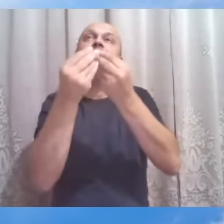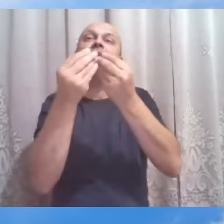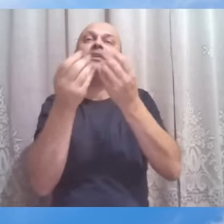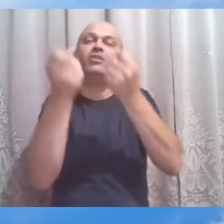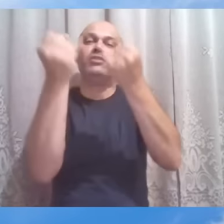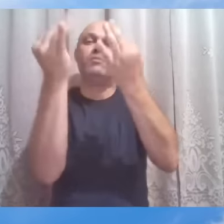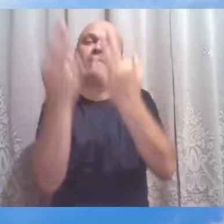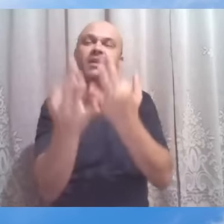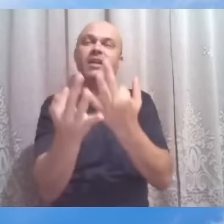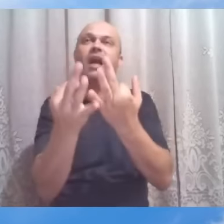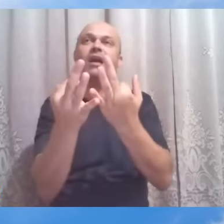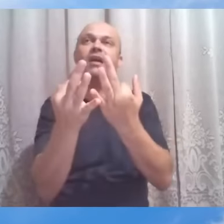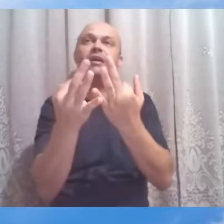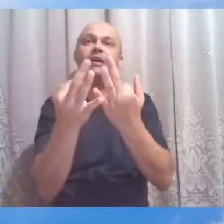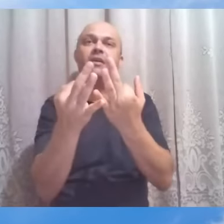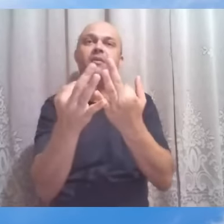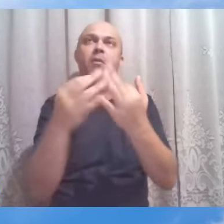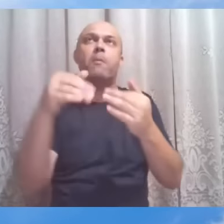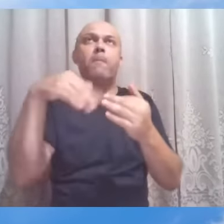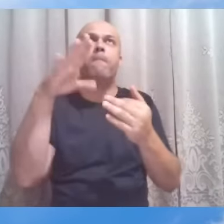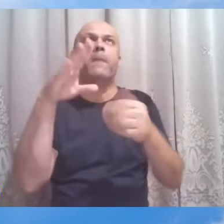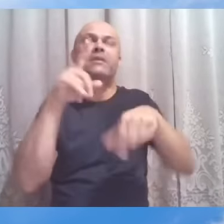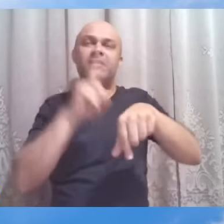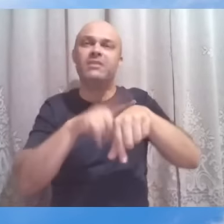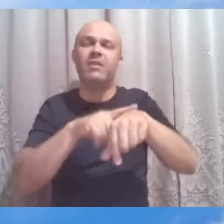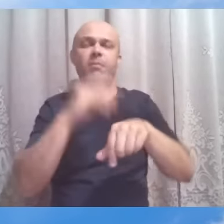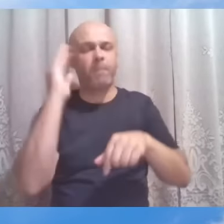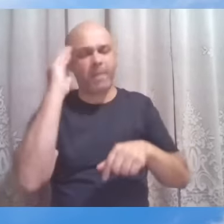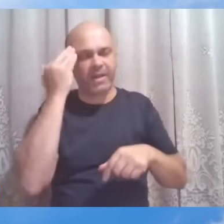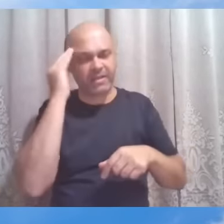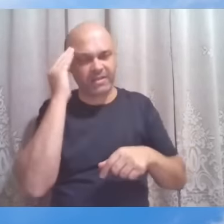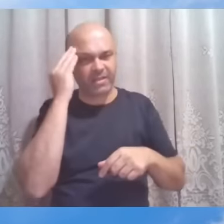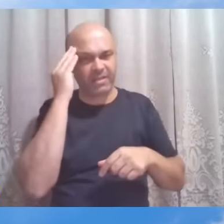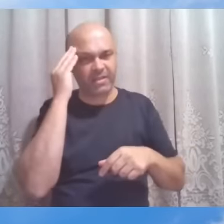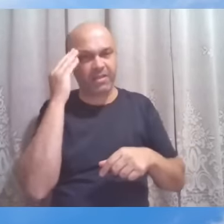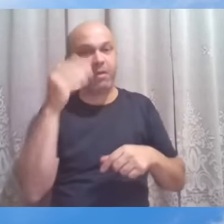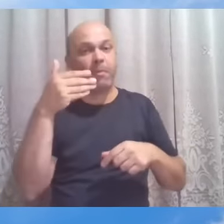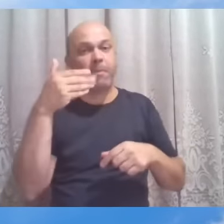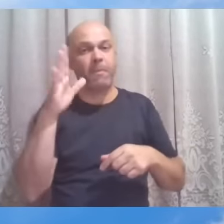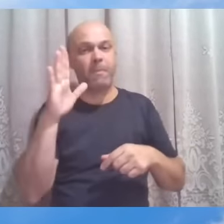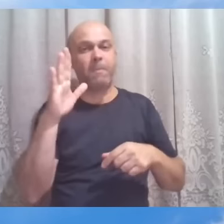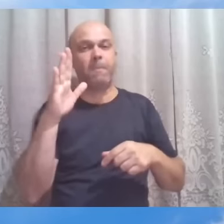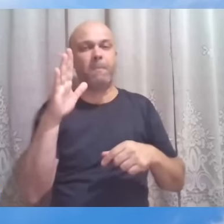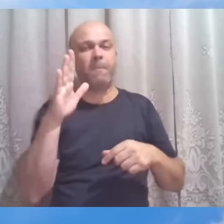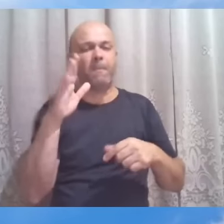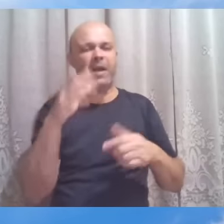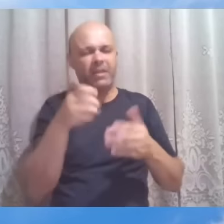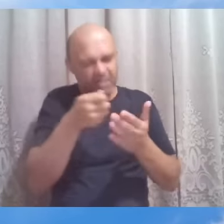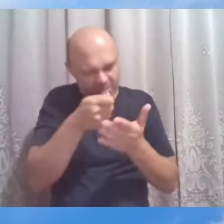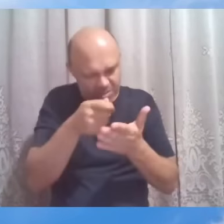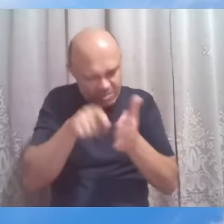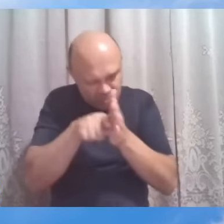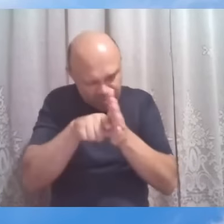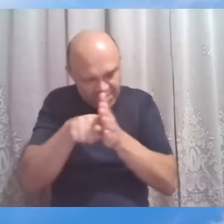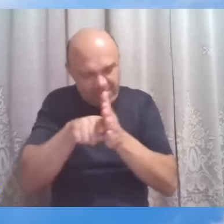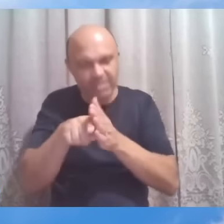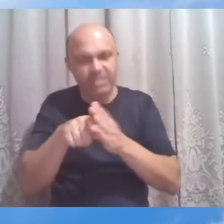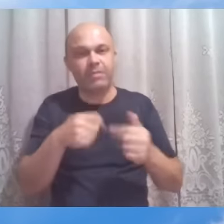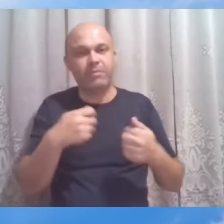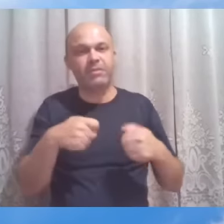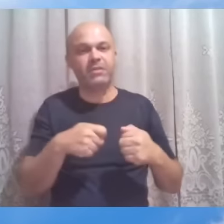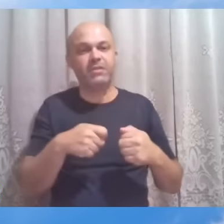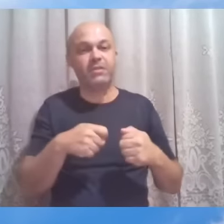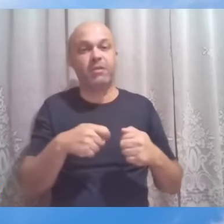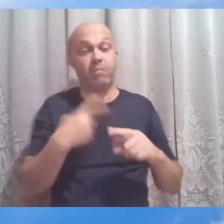mais de tempo, um pouco mais de perseverança, um pouco mais de dedicação. Porque o Evangelho assim é, como